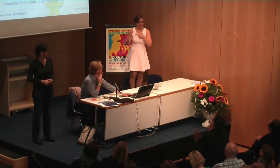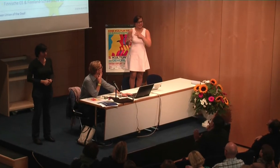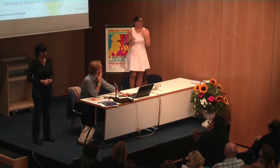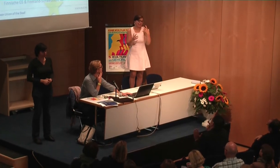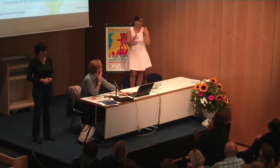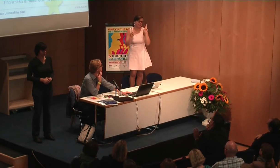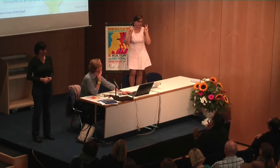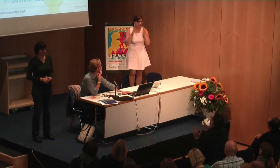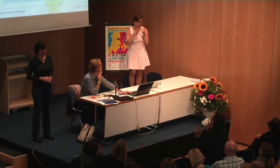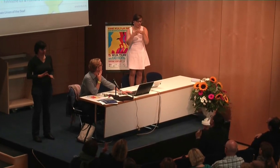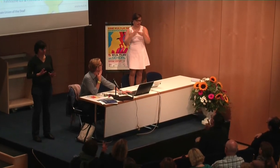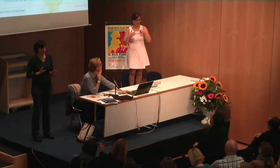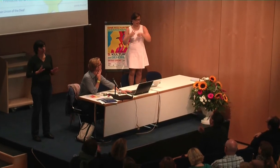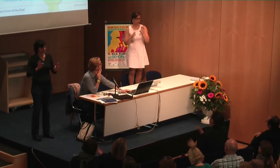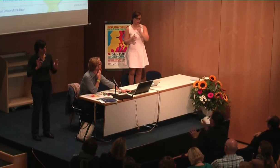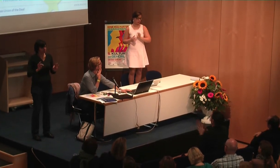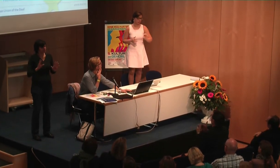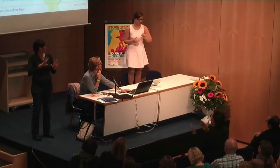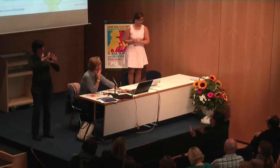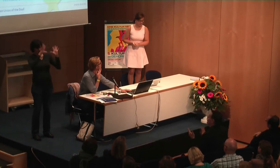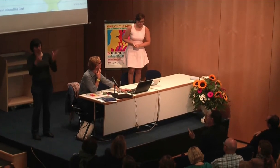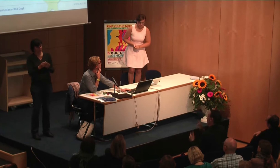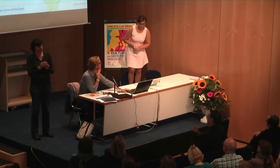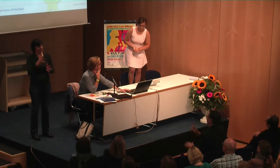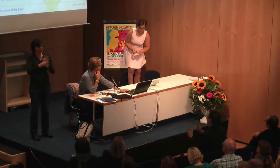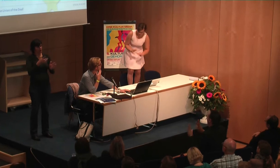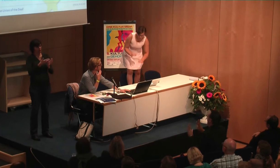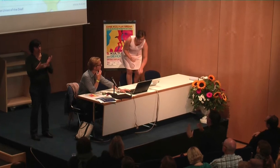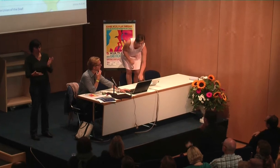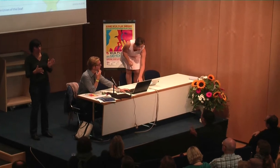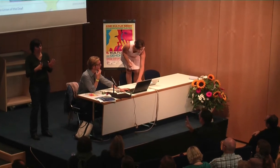Das sind, also eigentlich müssen wir deswegen in Europa von 30 Gebärdensprachen sprechen.